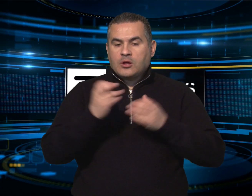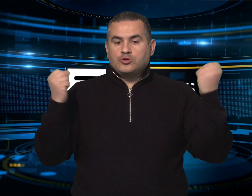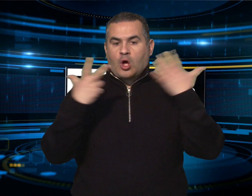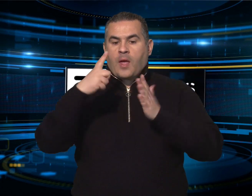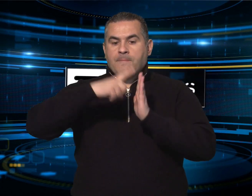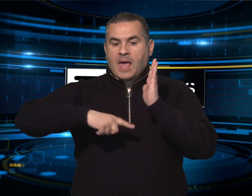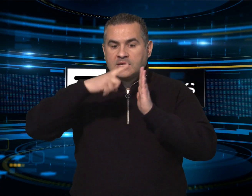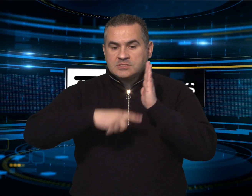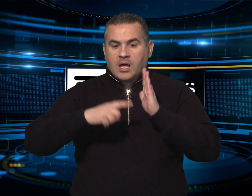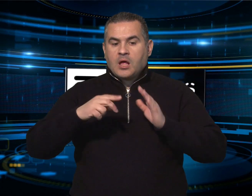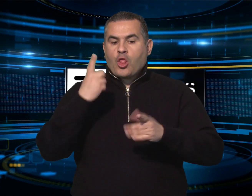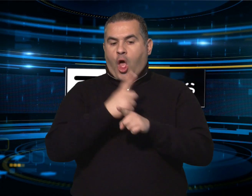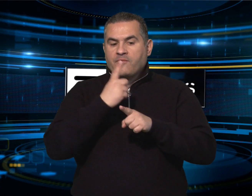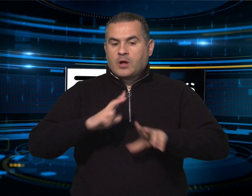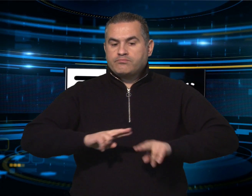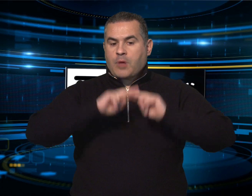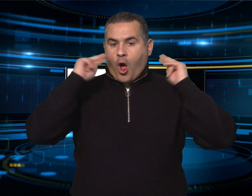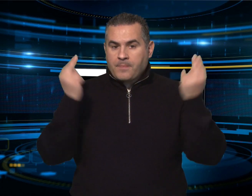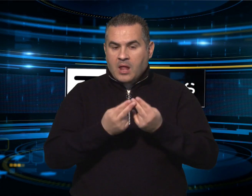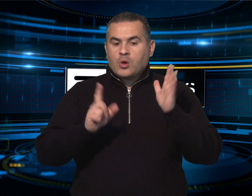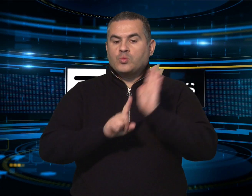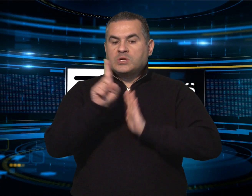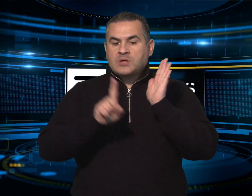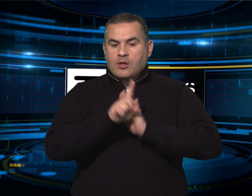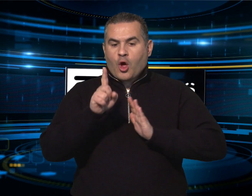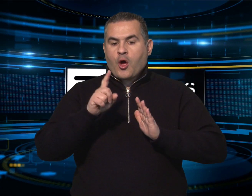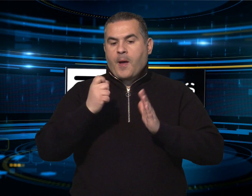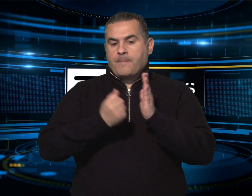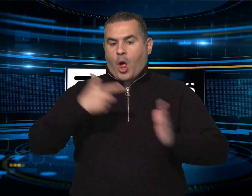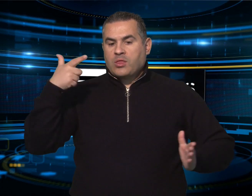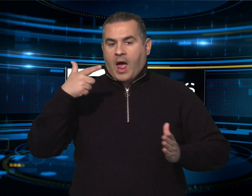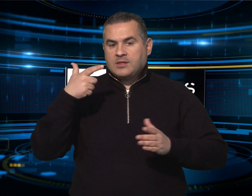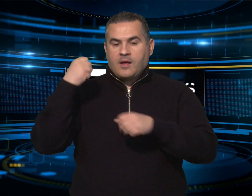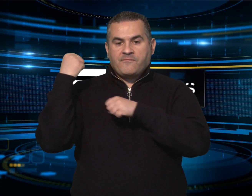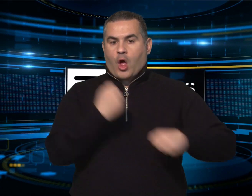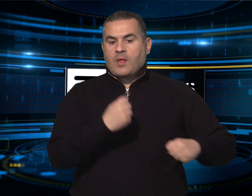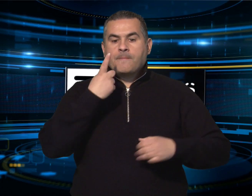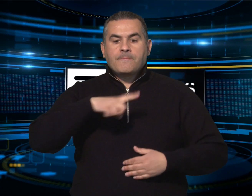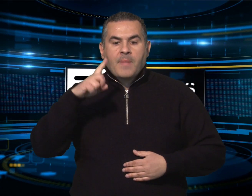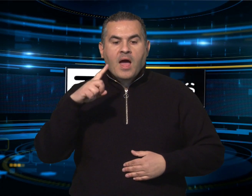dovrà indagare in molteplici differenti aspetti, ha sottolineato Gaetano Stillaci, responsabile unico del procedimento.